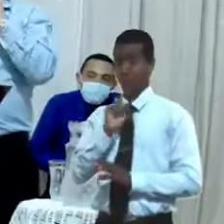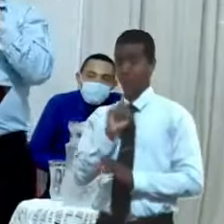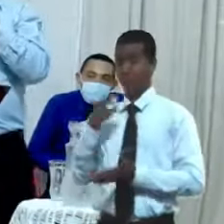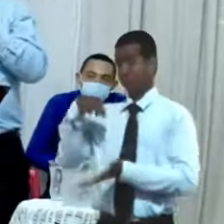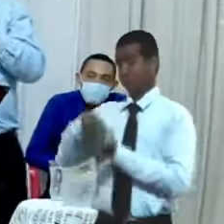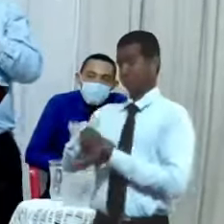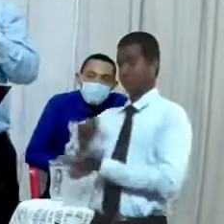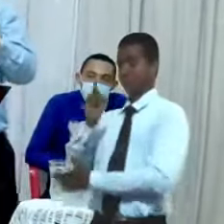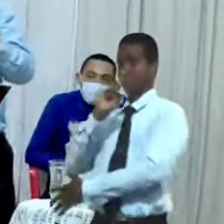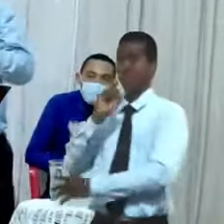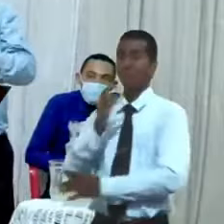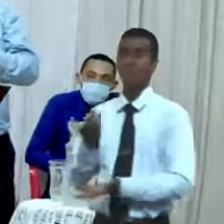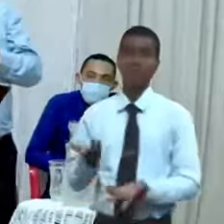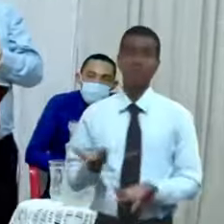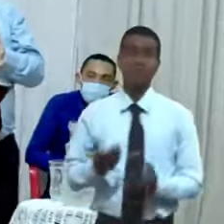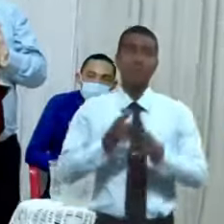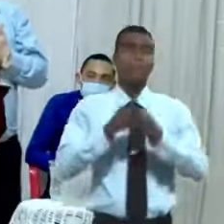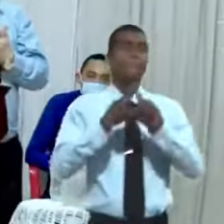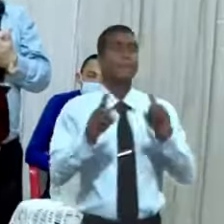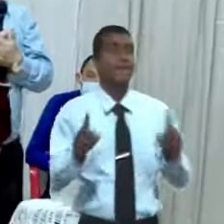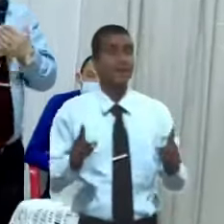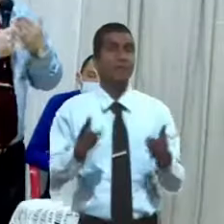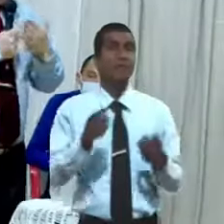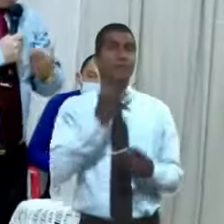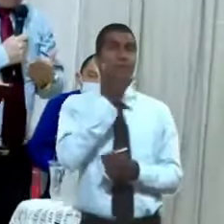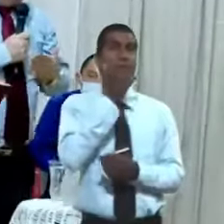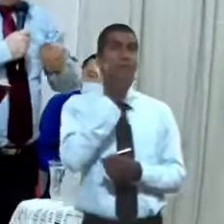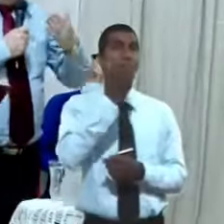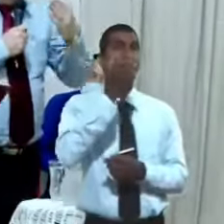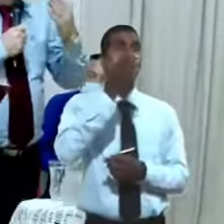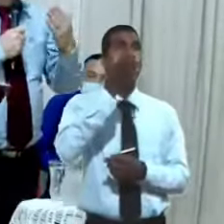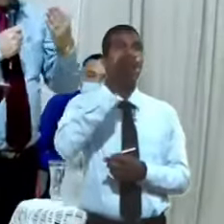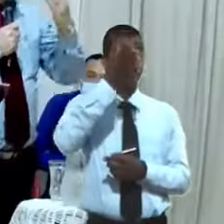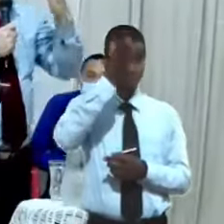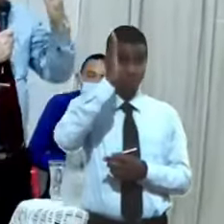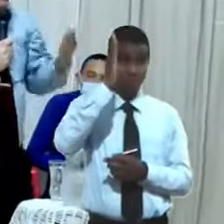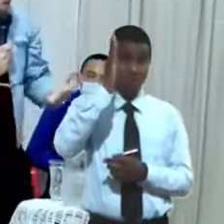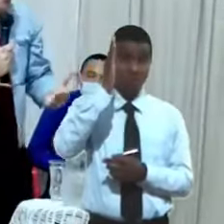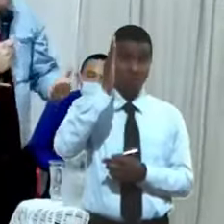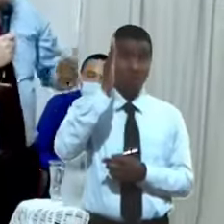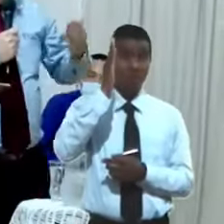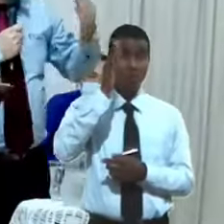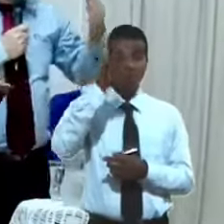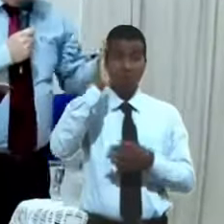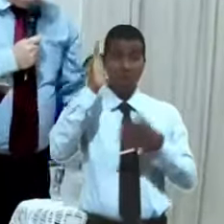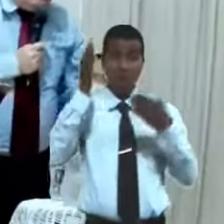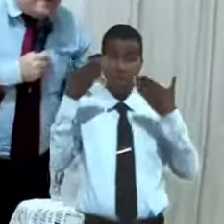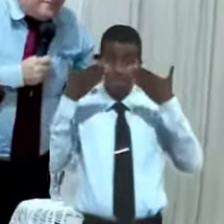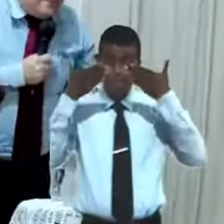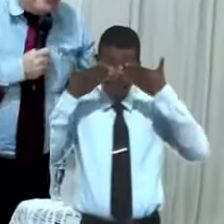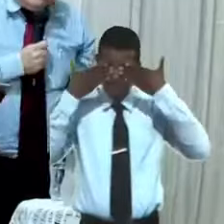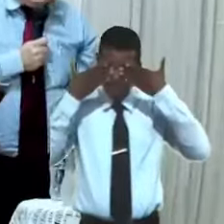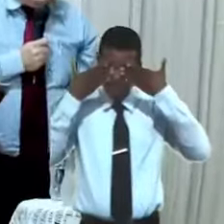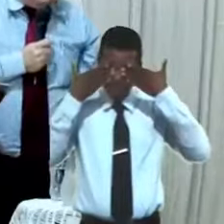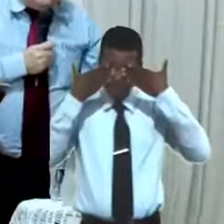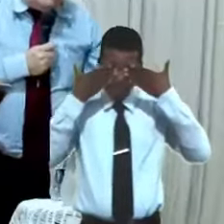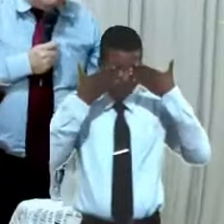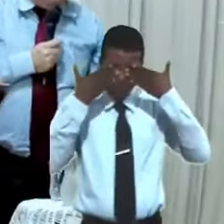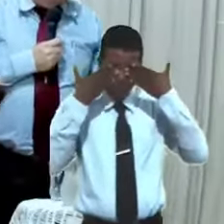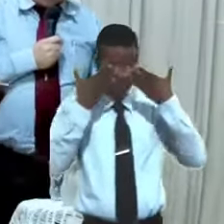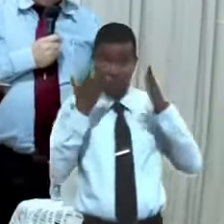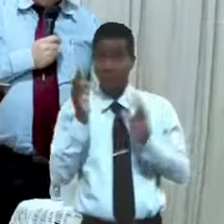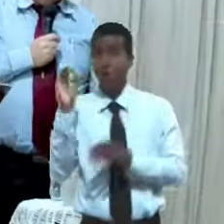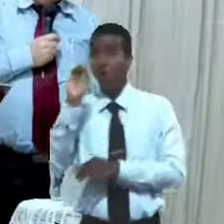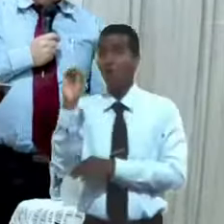vea a Dios no lo convence los lentes oscuros ni el maletín de cuero ni el carro fino